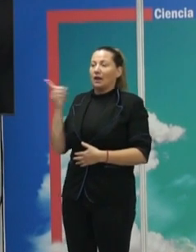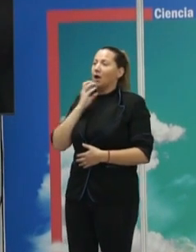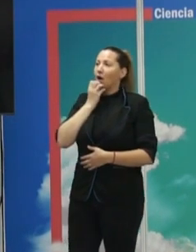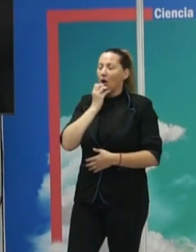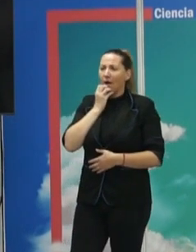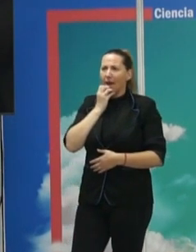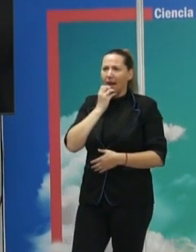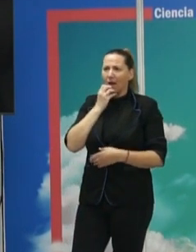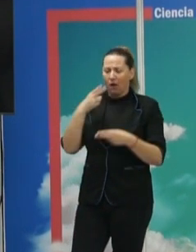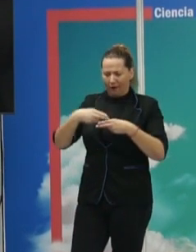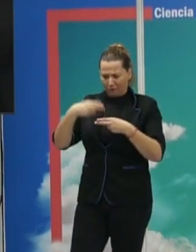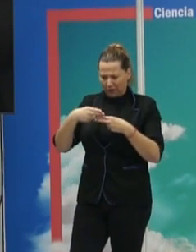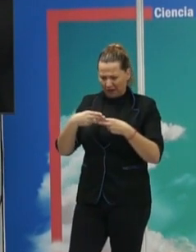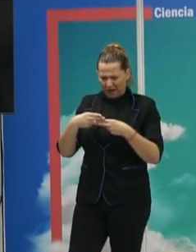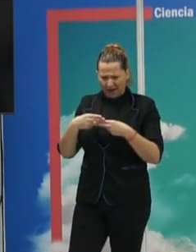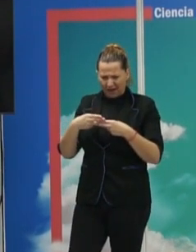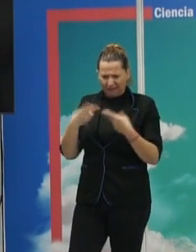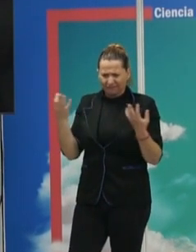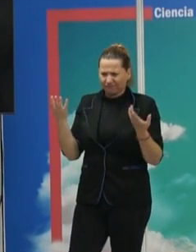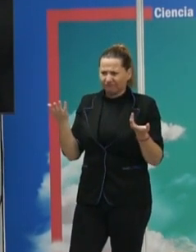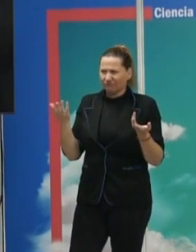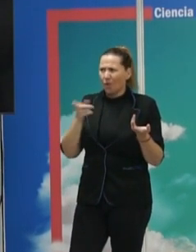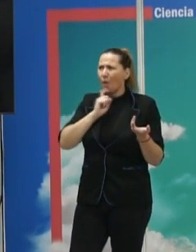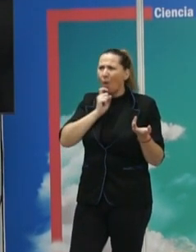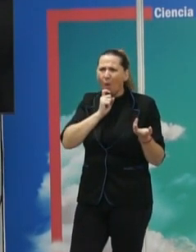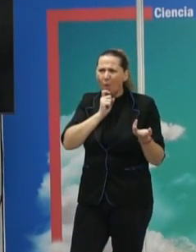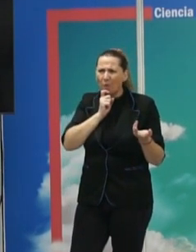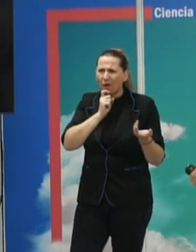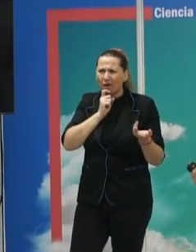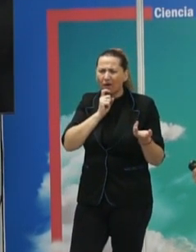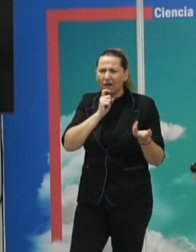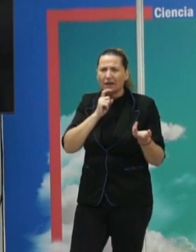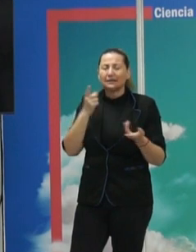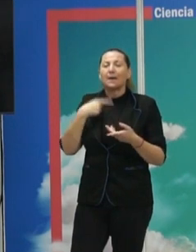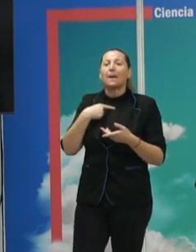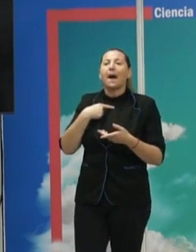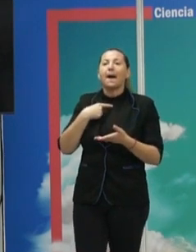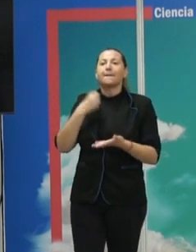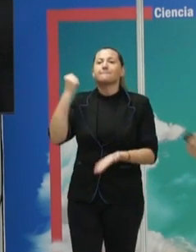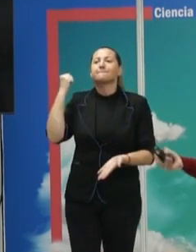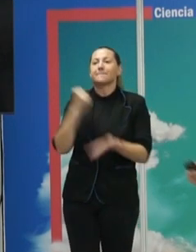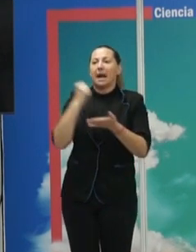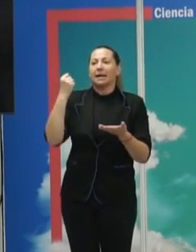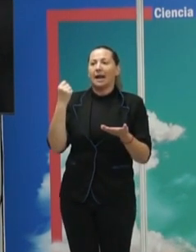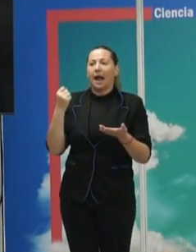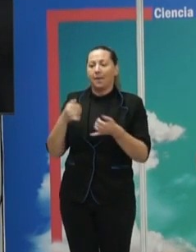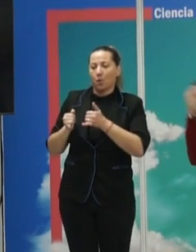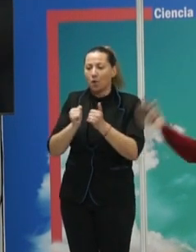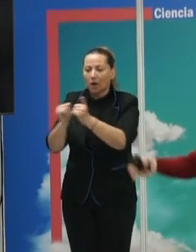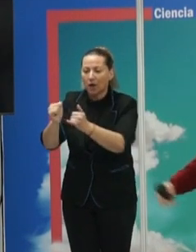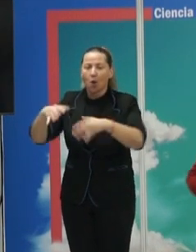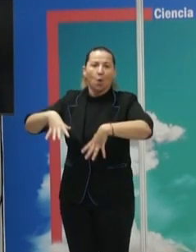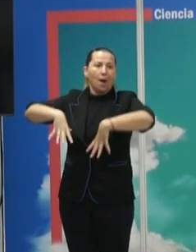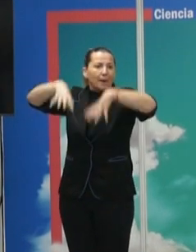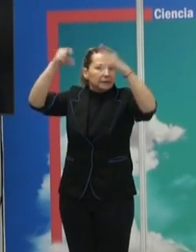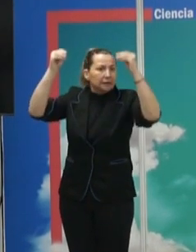¿Qué era para ellos una frontera? Bueno, la frontera sobre todo era una cuestión de... Estaba marcada físicamente por la naturaleza. Pues un río, una montaña,